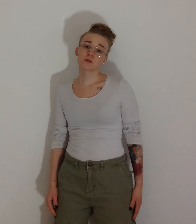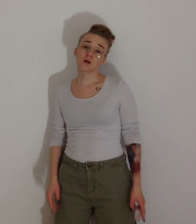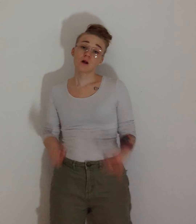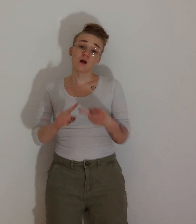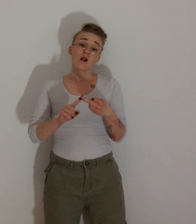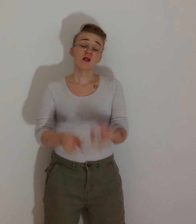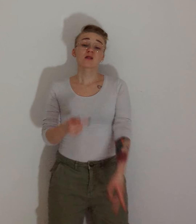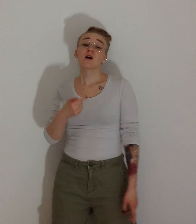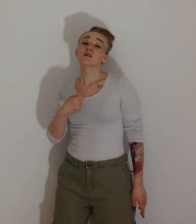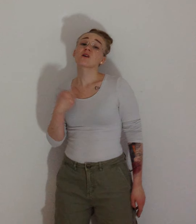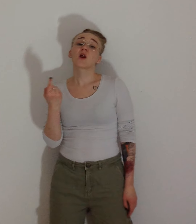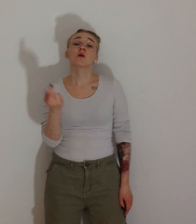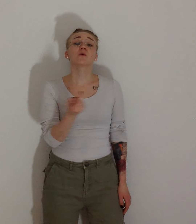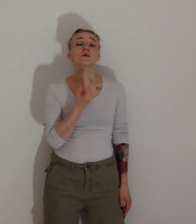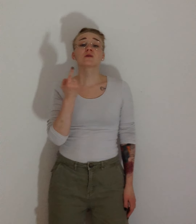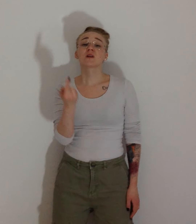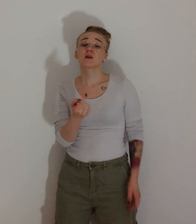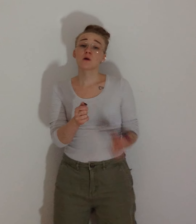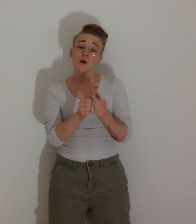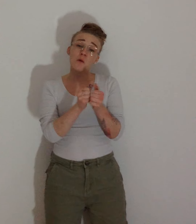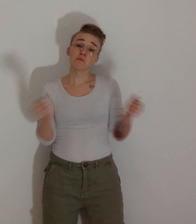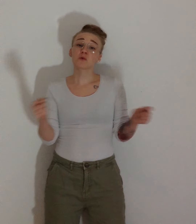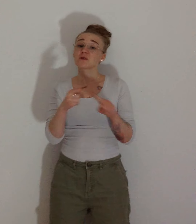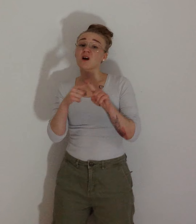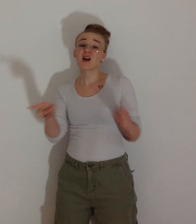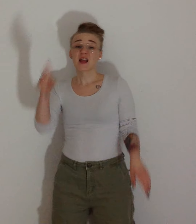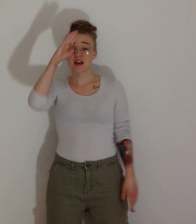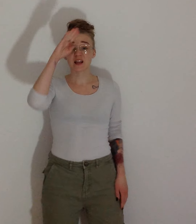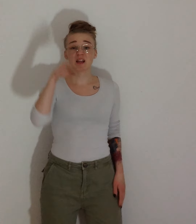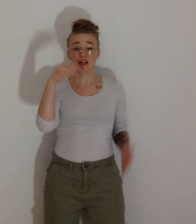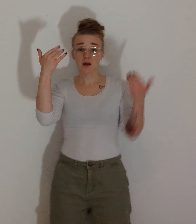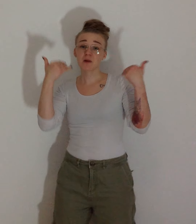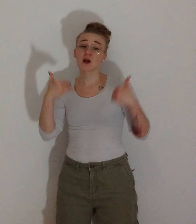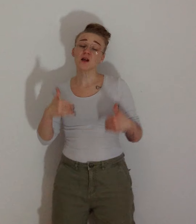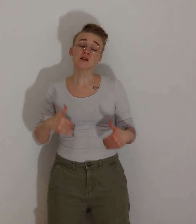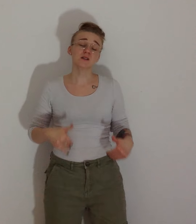Taas olen yksin, mutta eri ihminen.